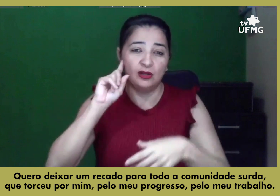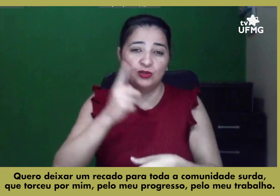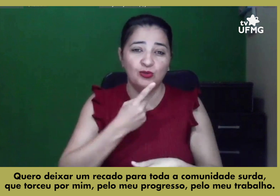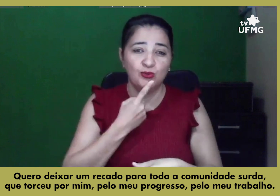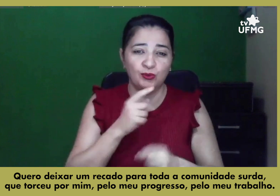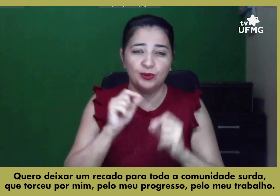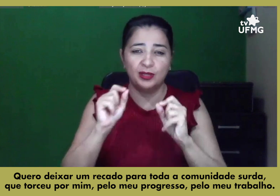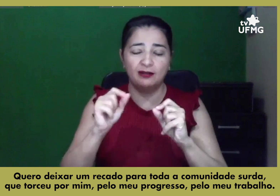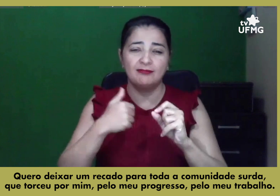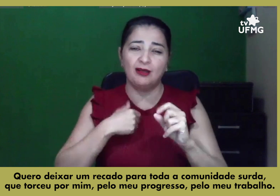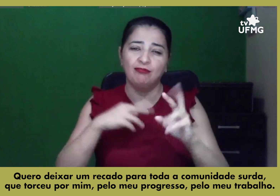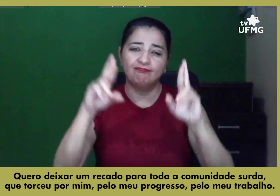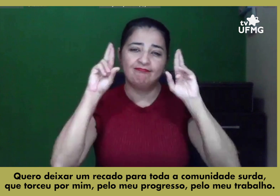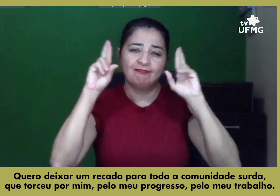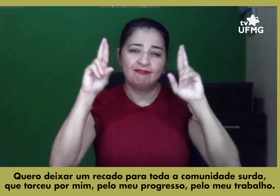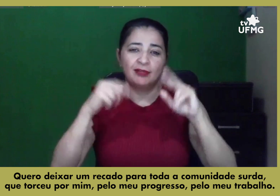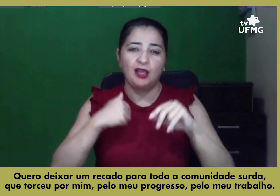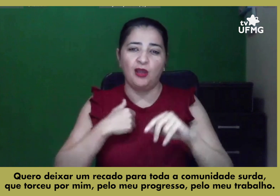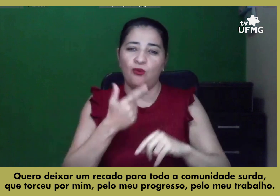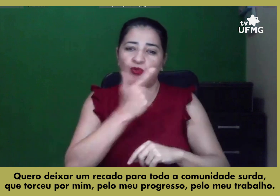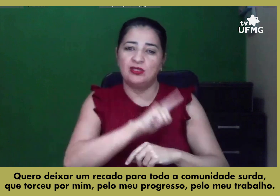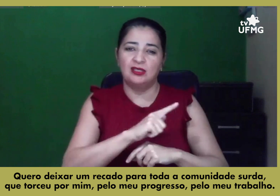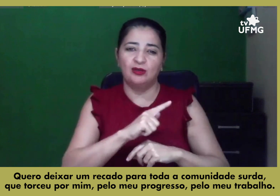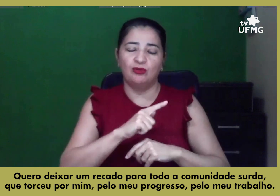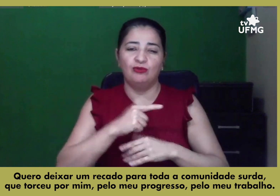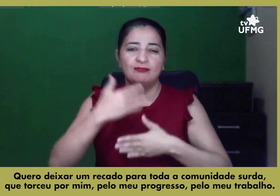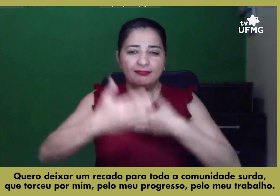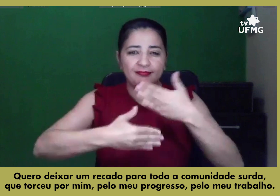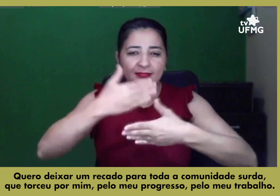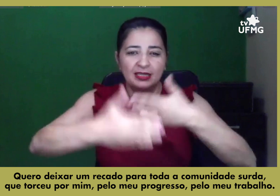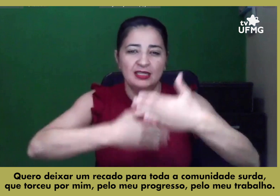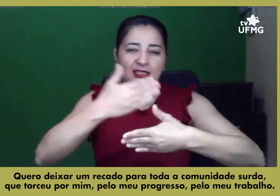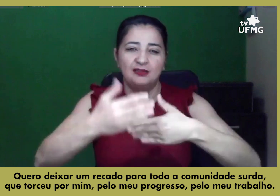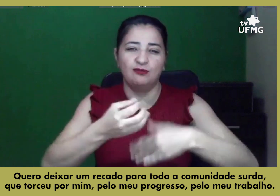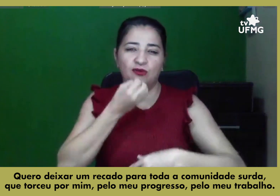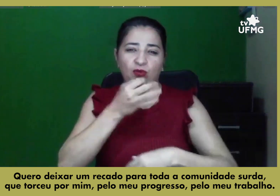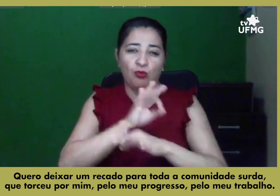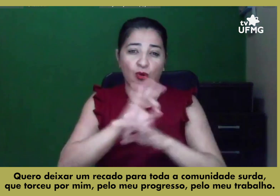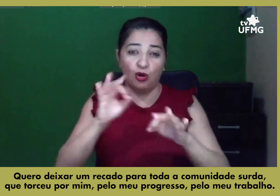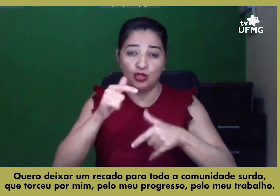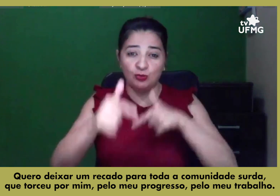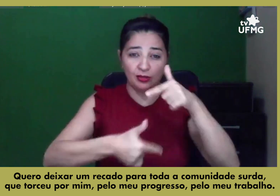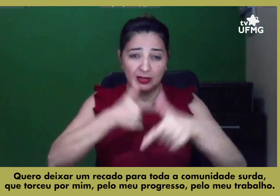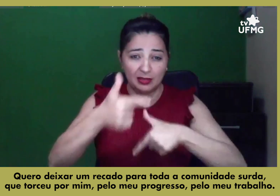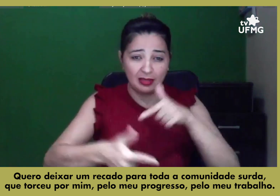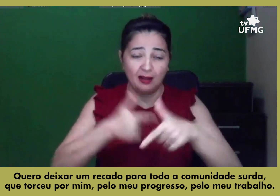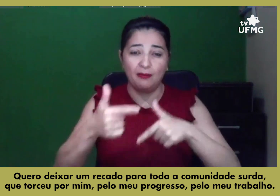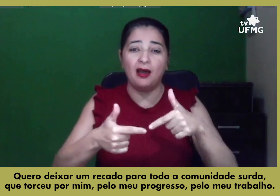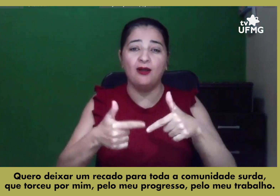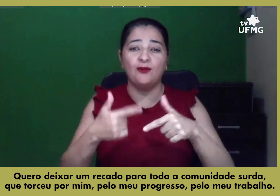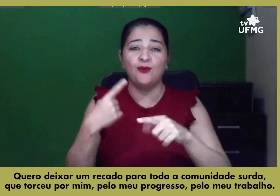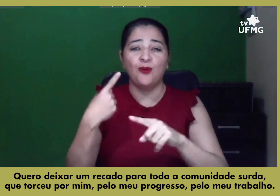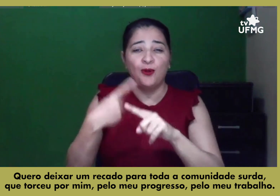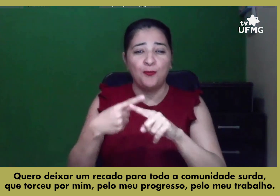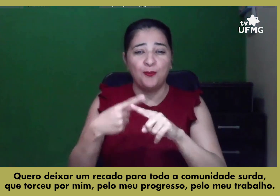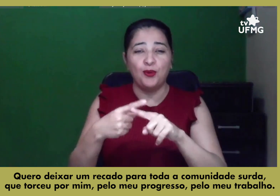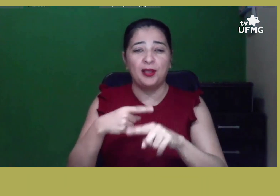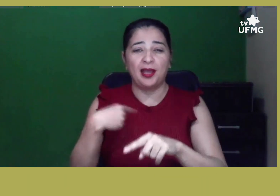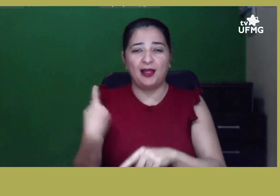comunidade surda de que torceu por mim, pelo meu progresso, pelo meu trabalho.